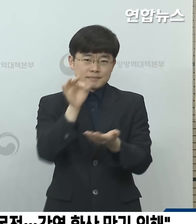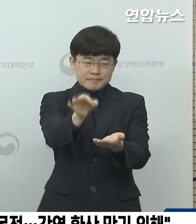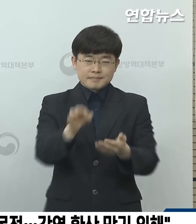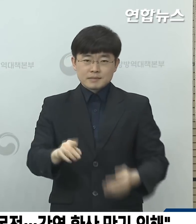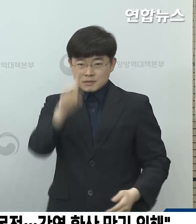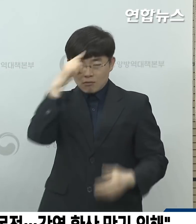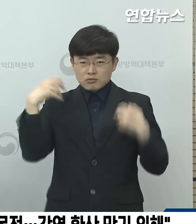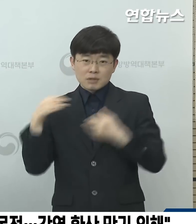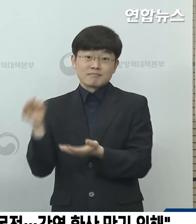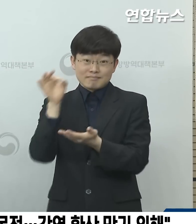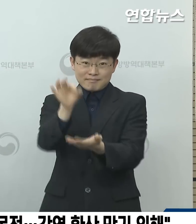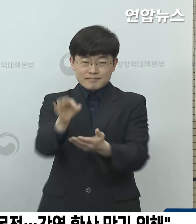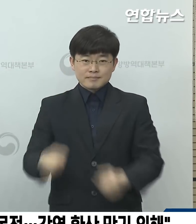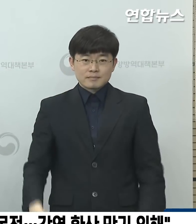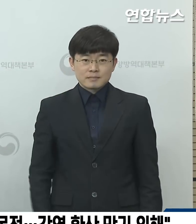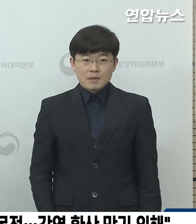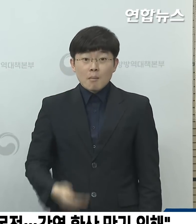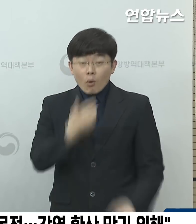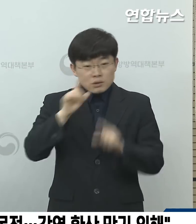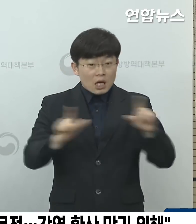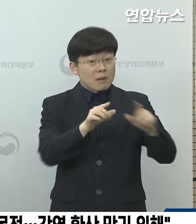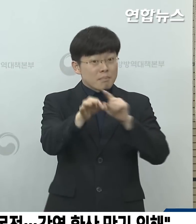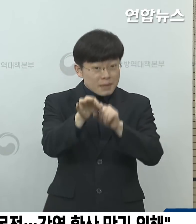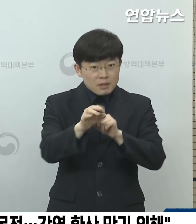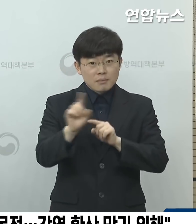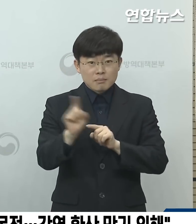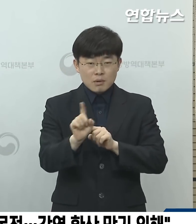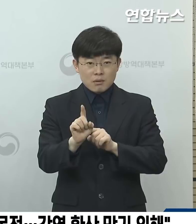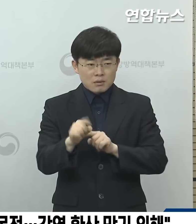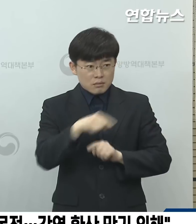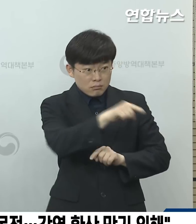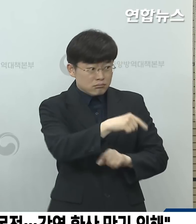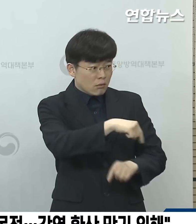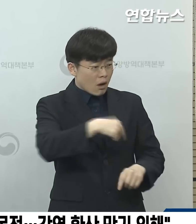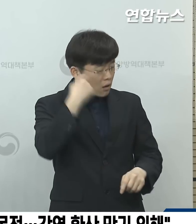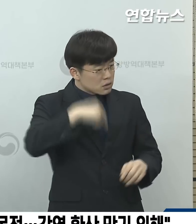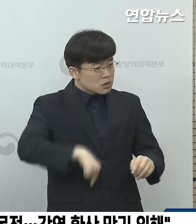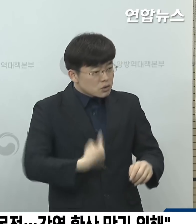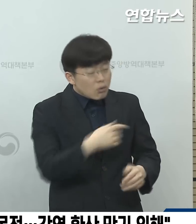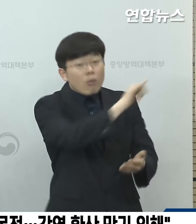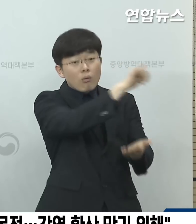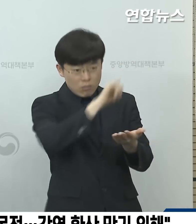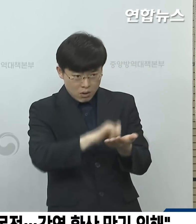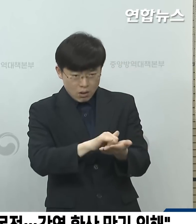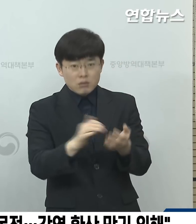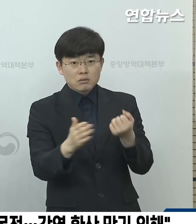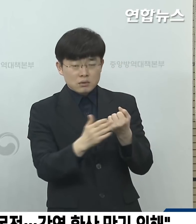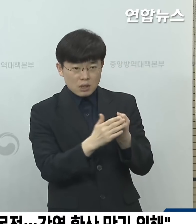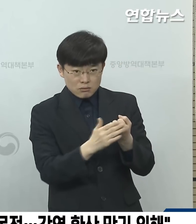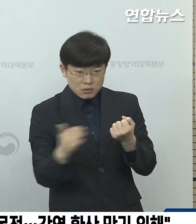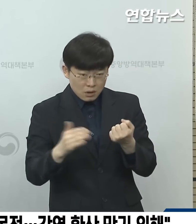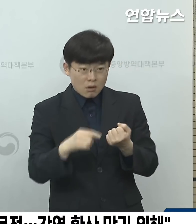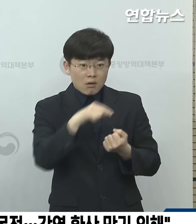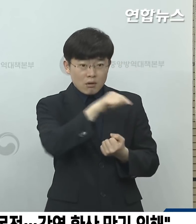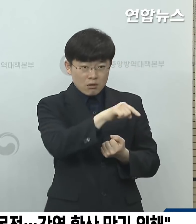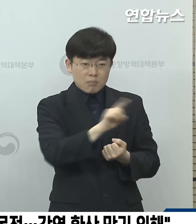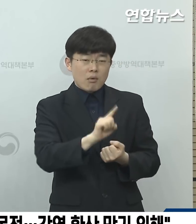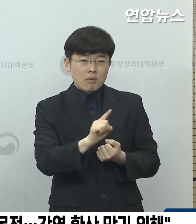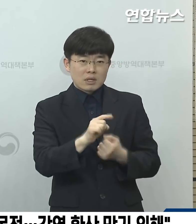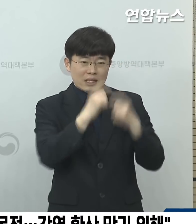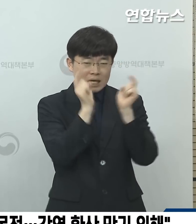다만 생활지원비는 개인의 선택에 따른 입국인 점과 또 국내 입국을 유도하는 부작용 등을 고려해서